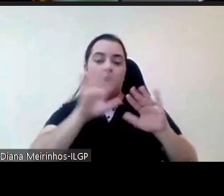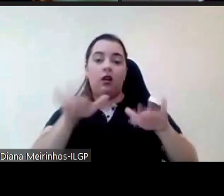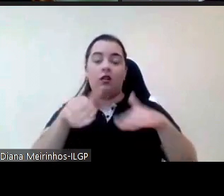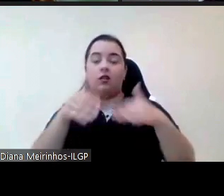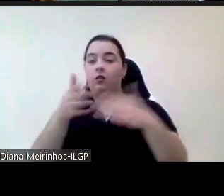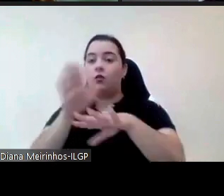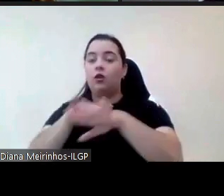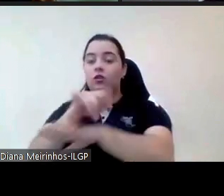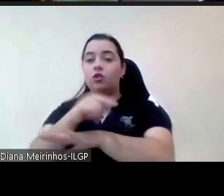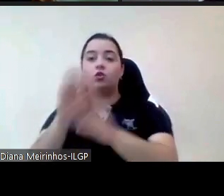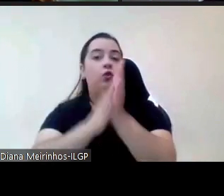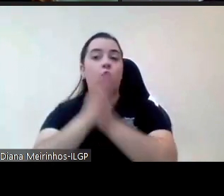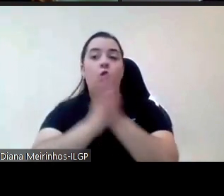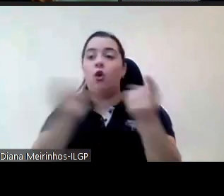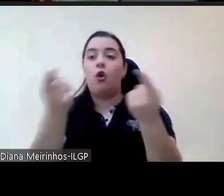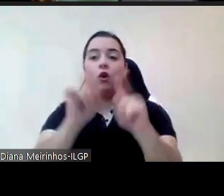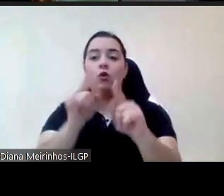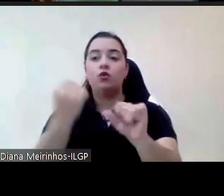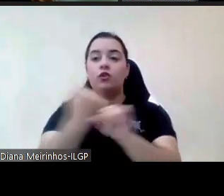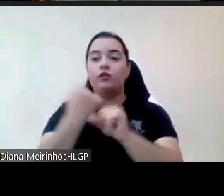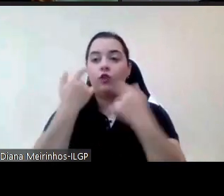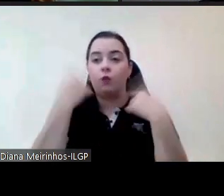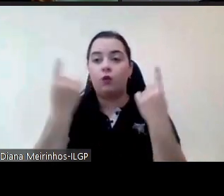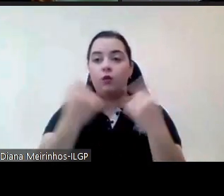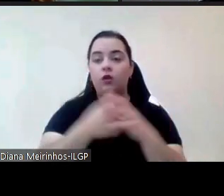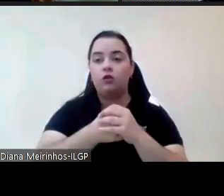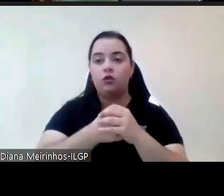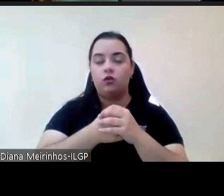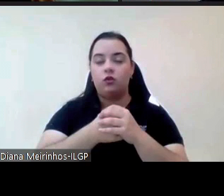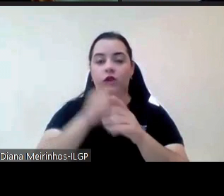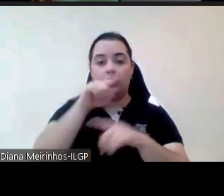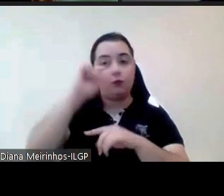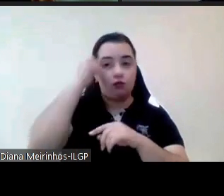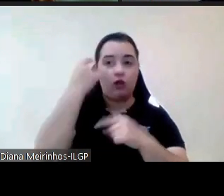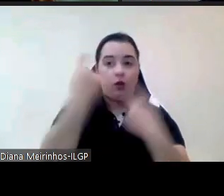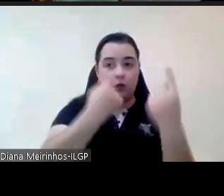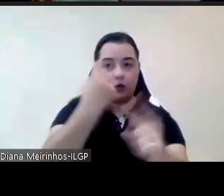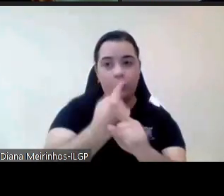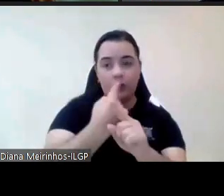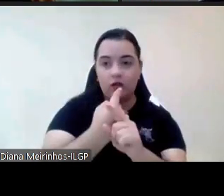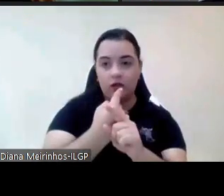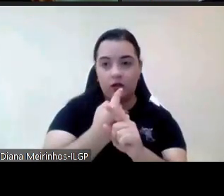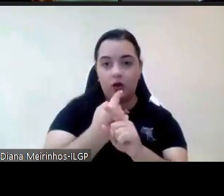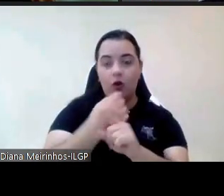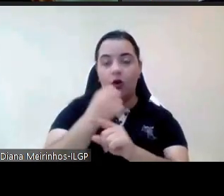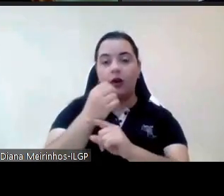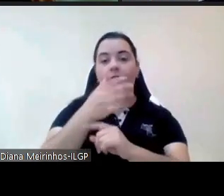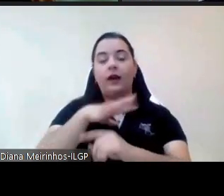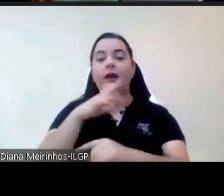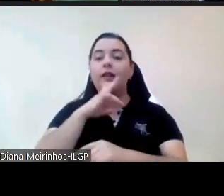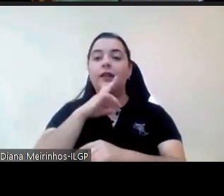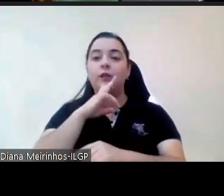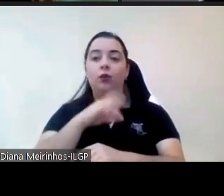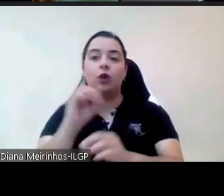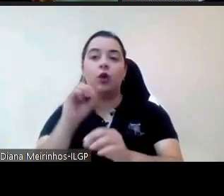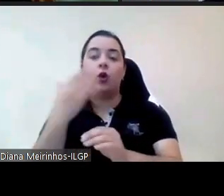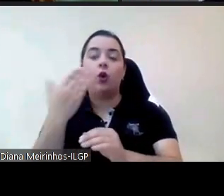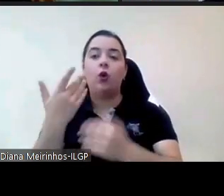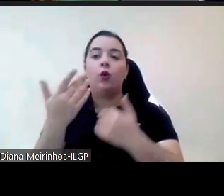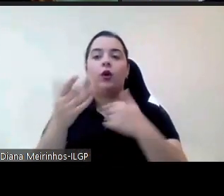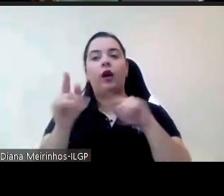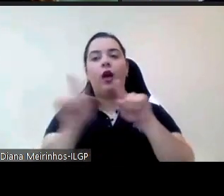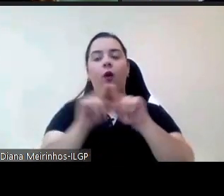públicos não sei se a Dra. Dulce Rocha quer comentar por um lado o sacudir o pó e por outro lado esta questão da iliteracia digital